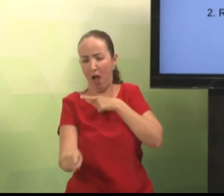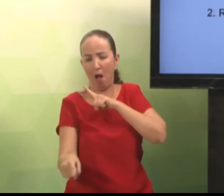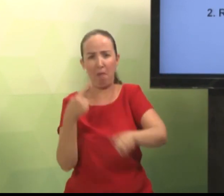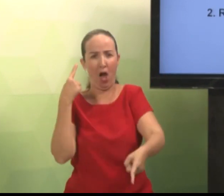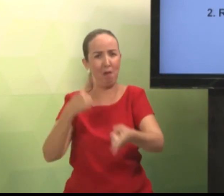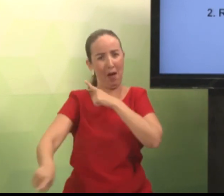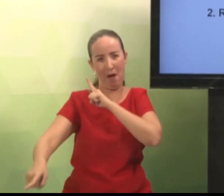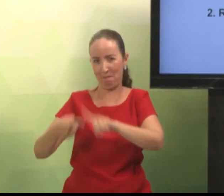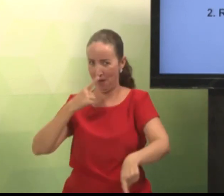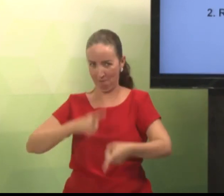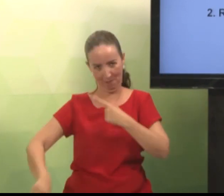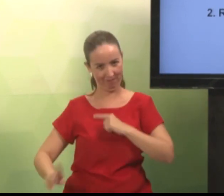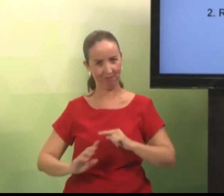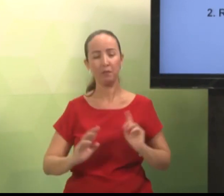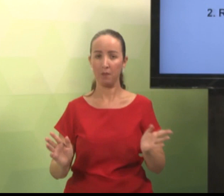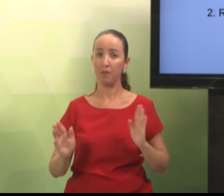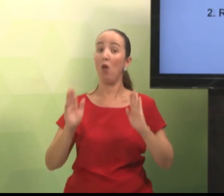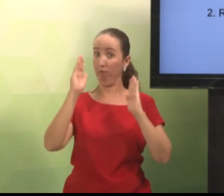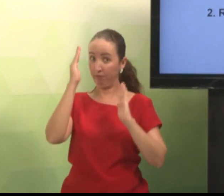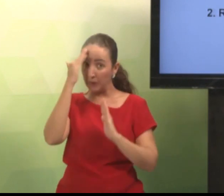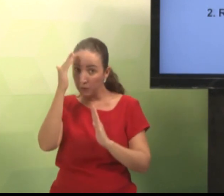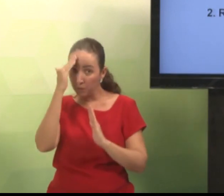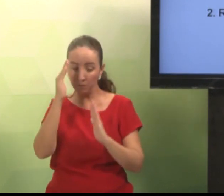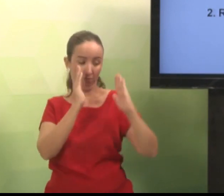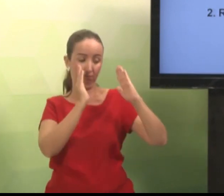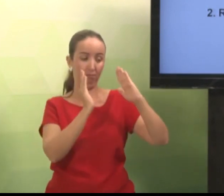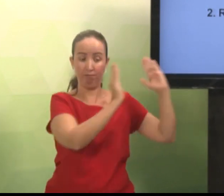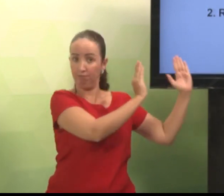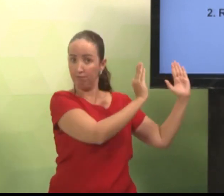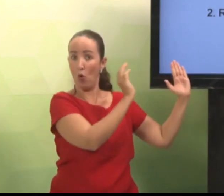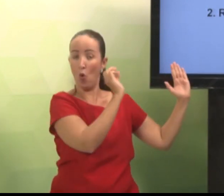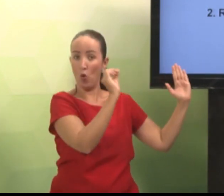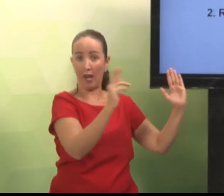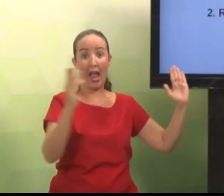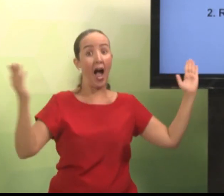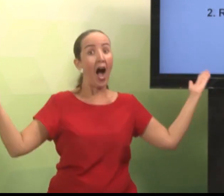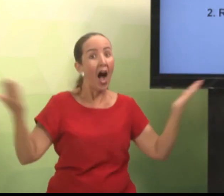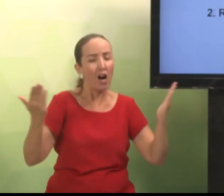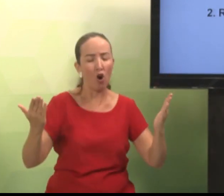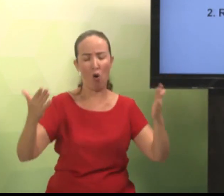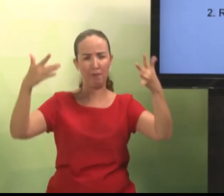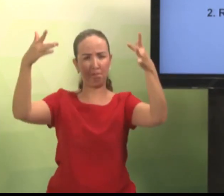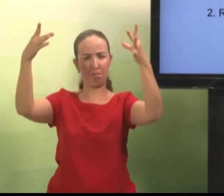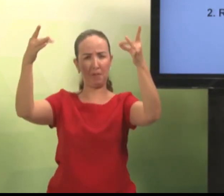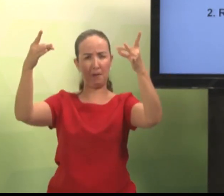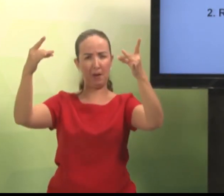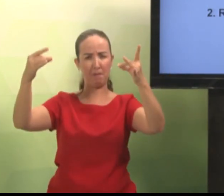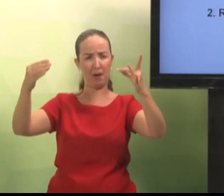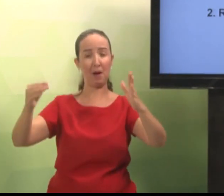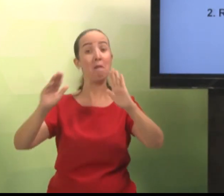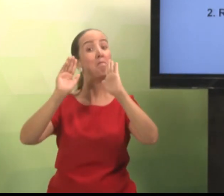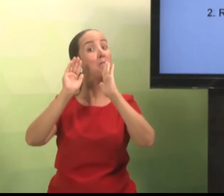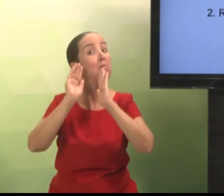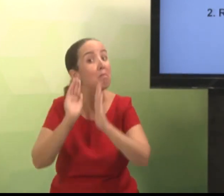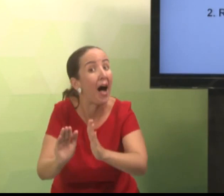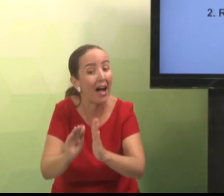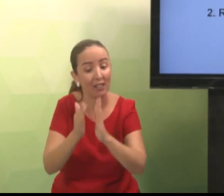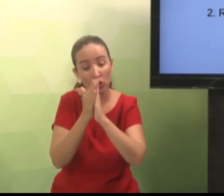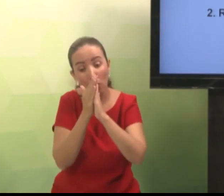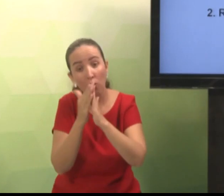complexo. E deve ser coerente. Então, você já sabe o primeiro passo. E agora você vai detalhar o segundo